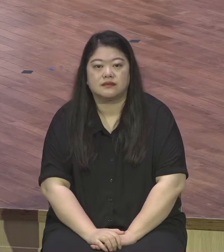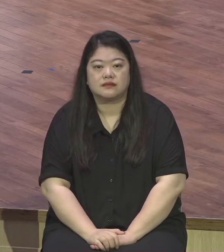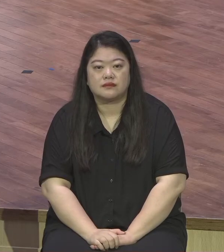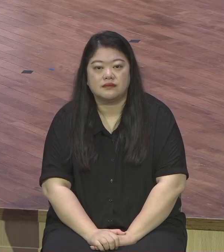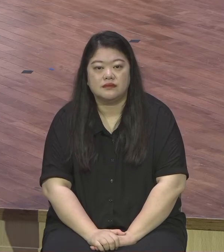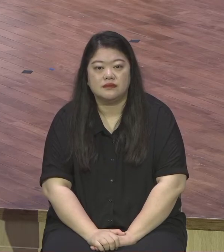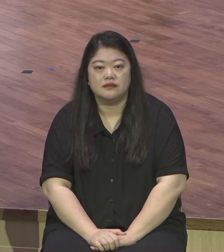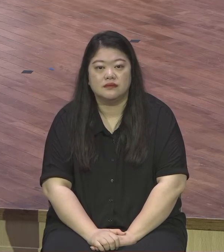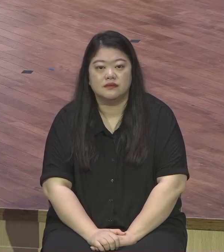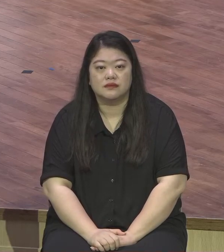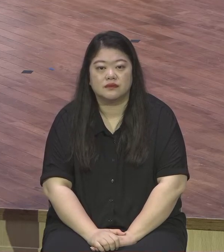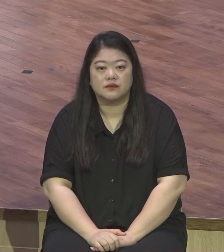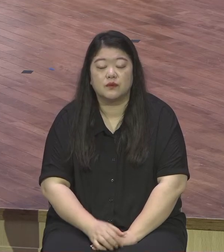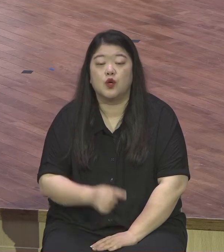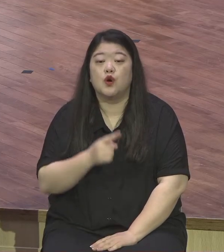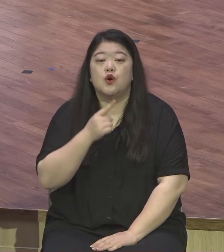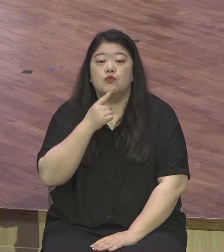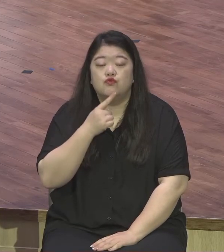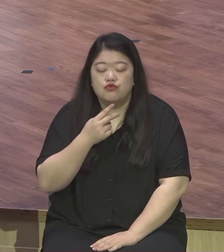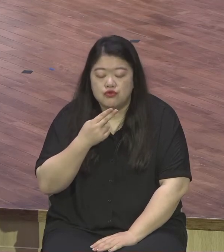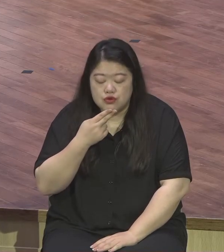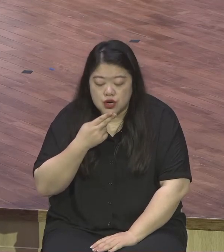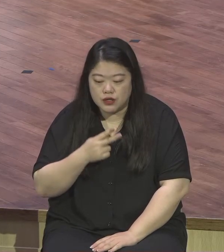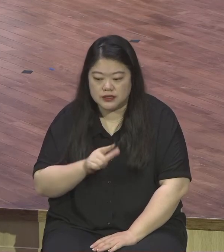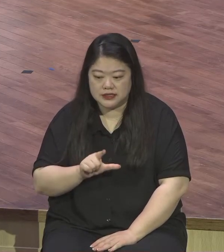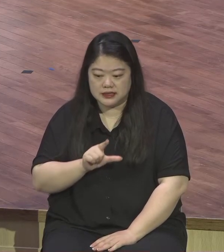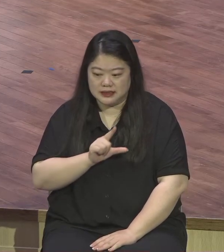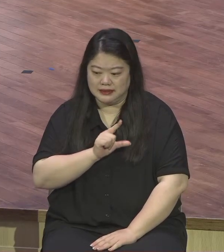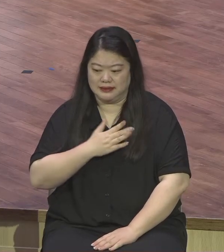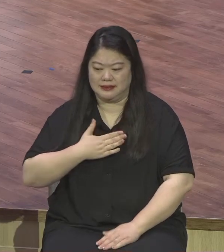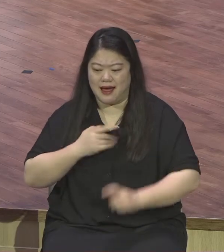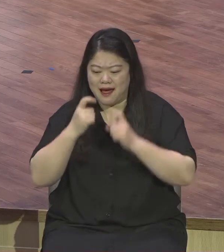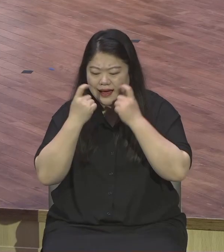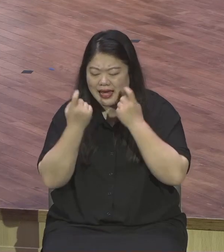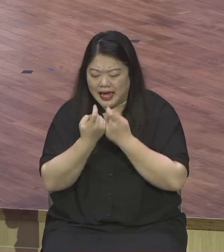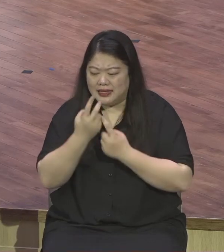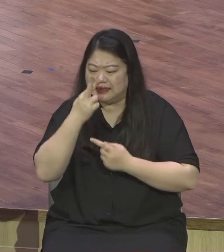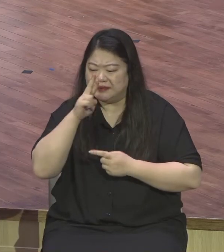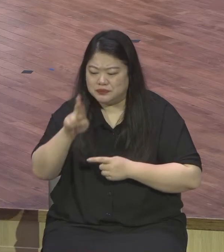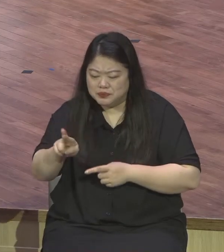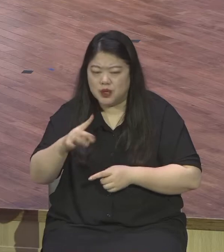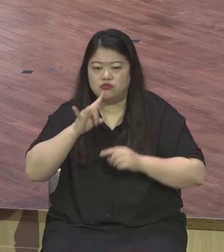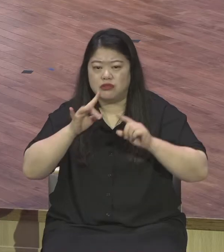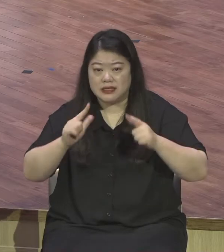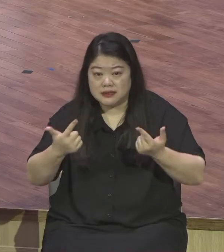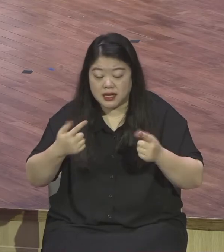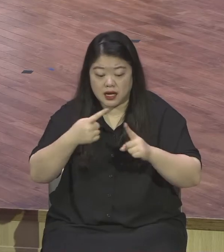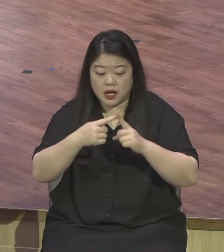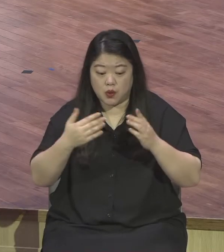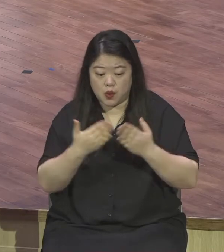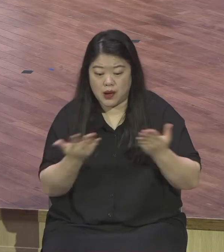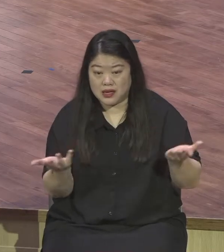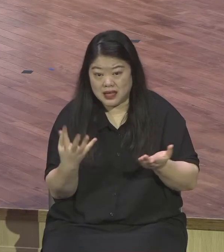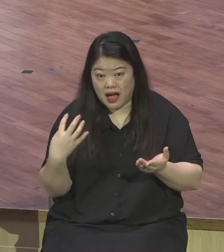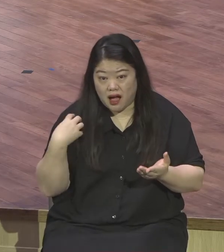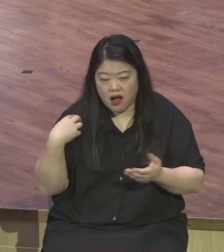교회는 이름도 빚도 없이 엄청나게 헌신하죠 지금도 마찬가지 눈물을 겨우는 의심입니다 이 본당을